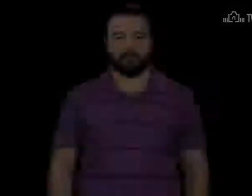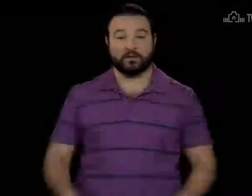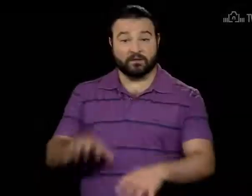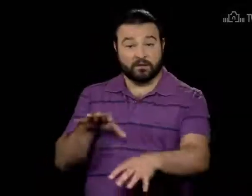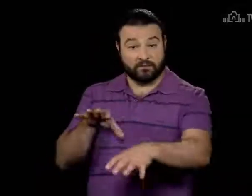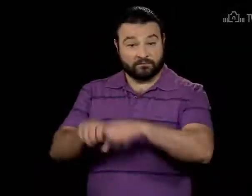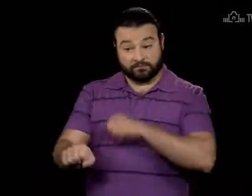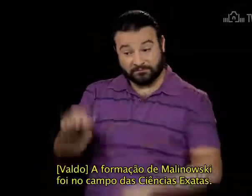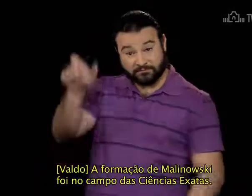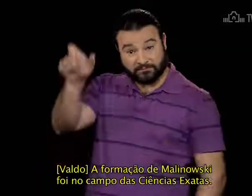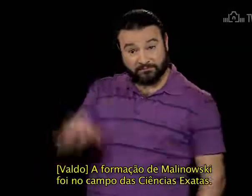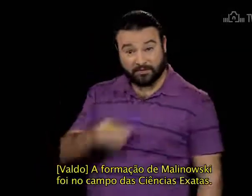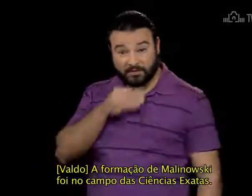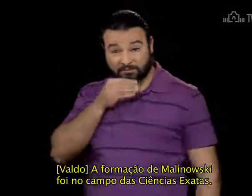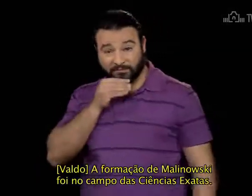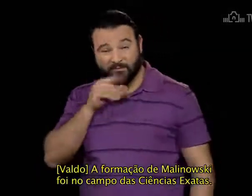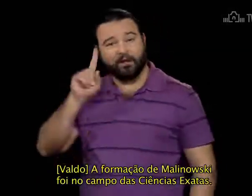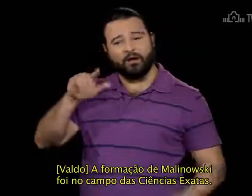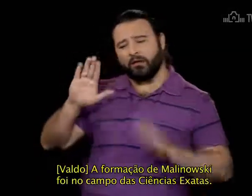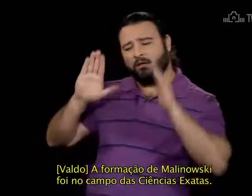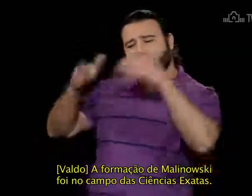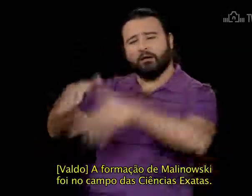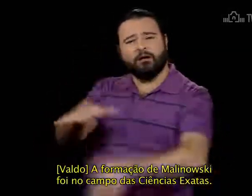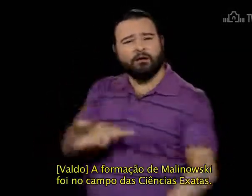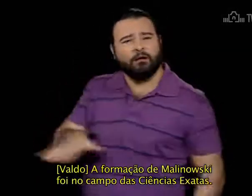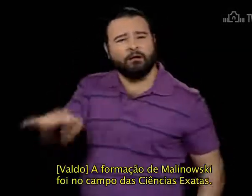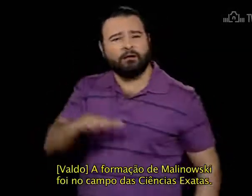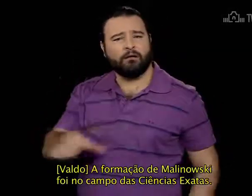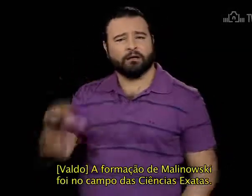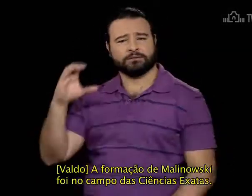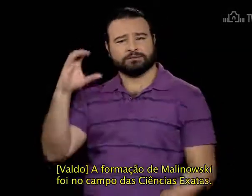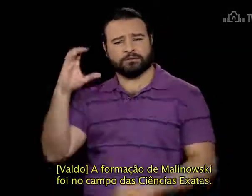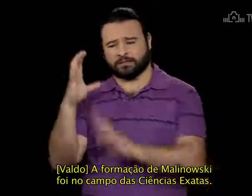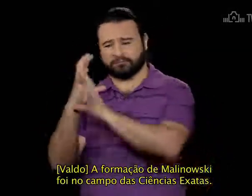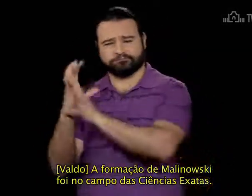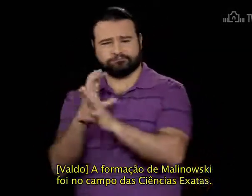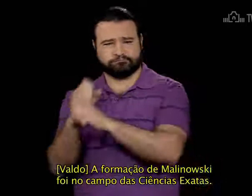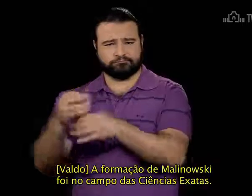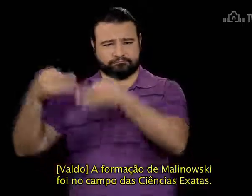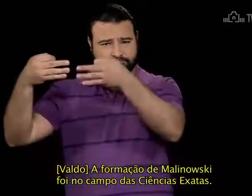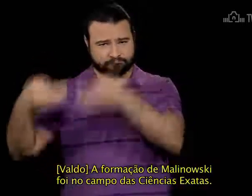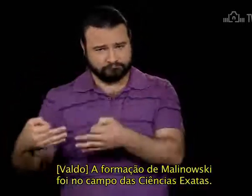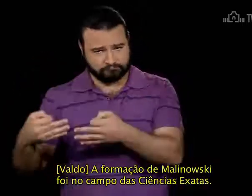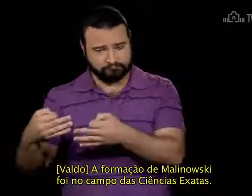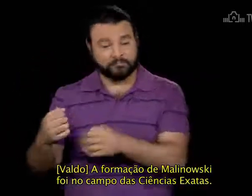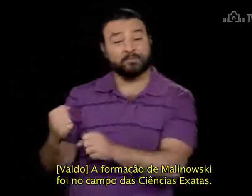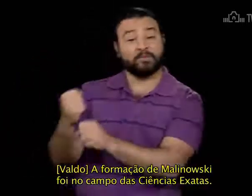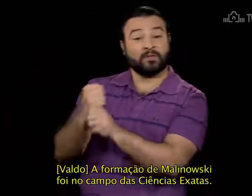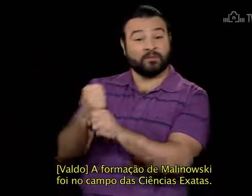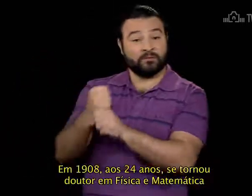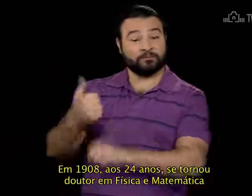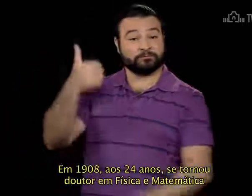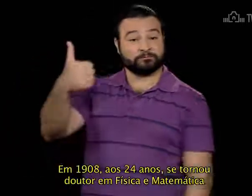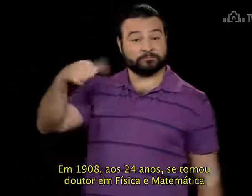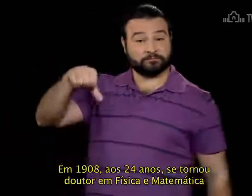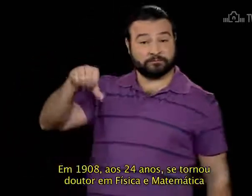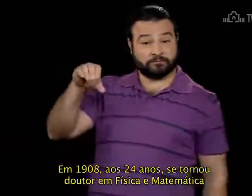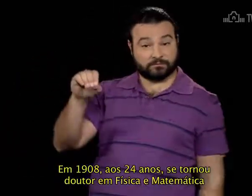A formação de Malinowski foi no campo das ciências exatas. Em 1908,